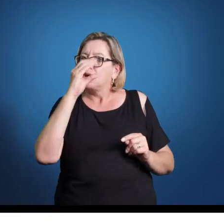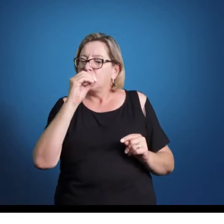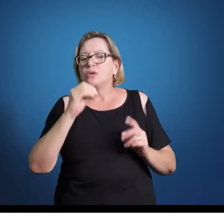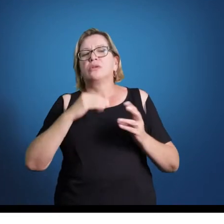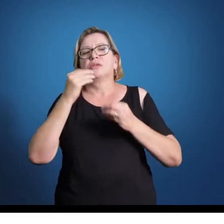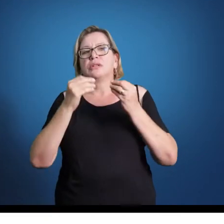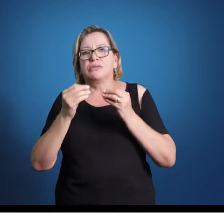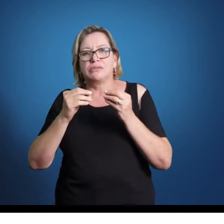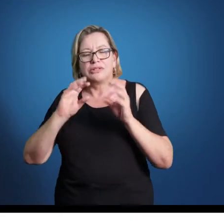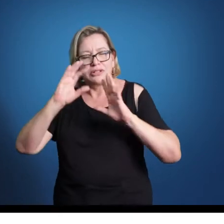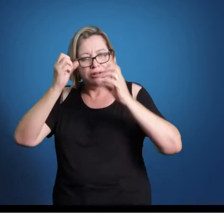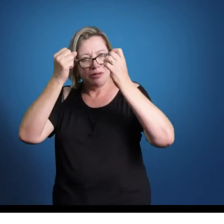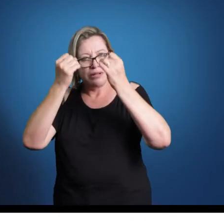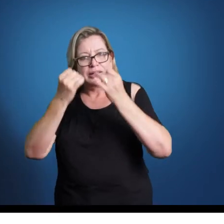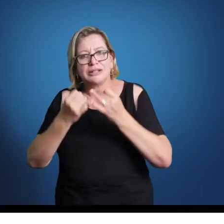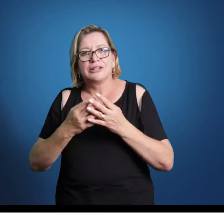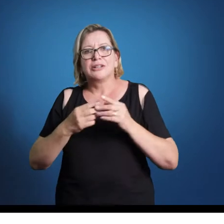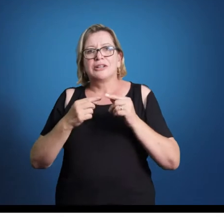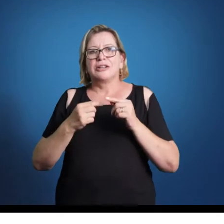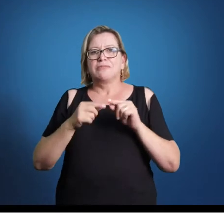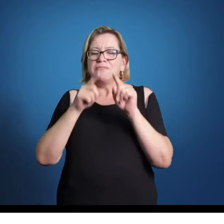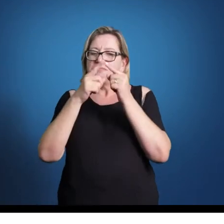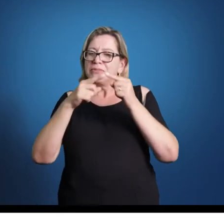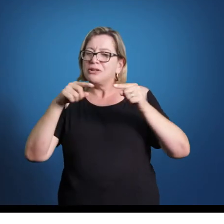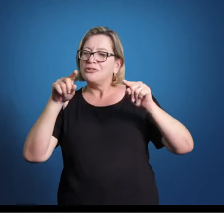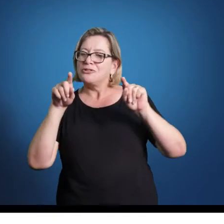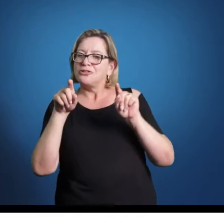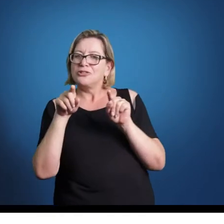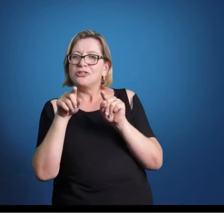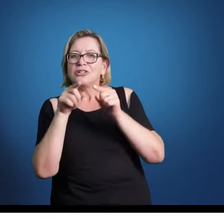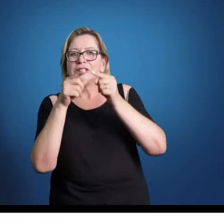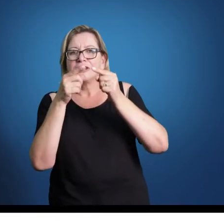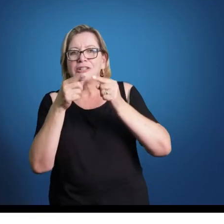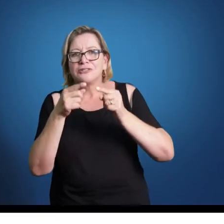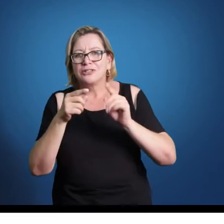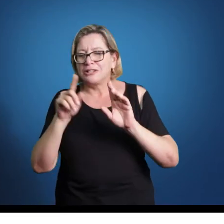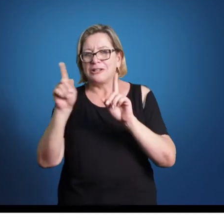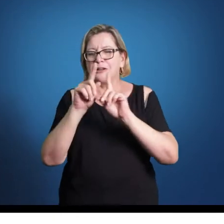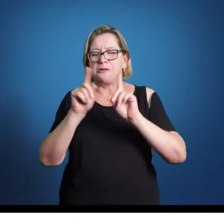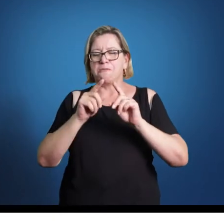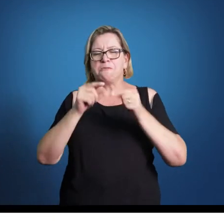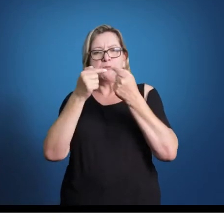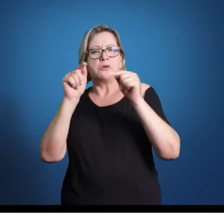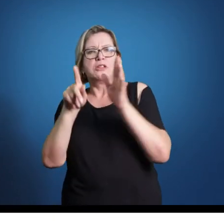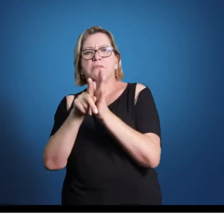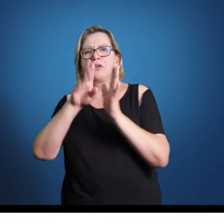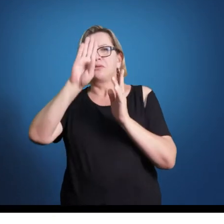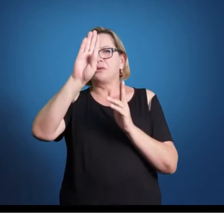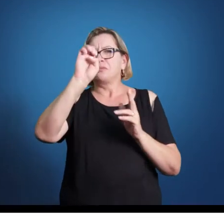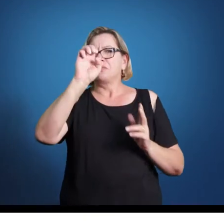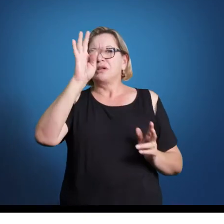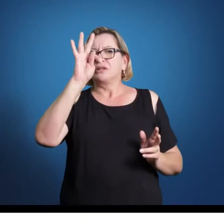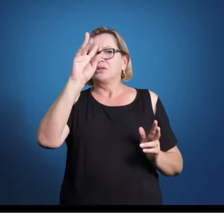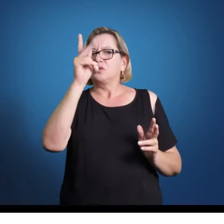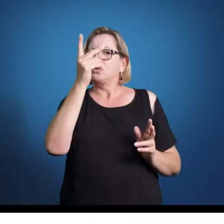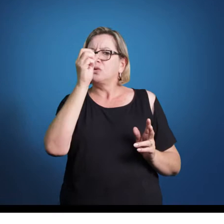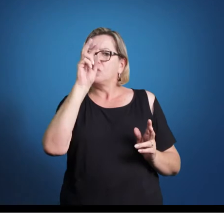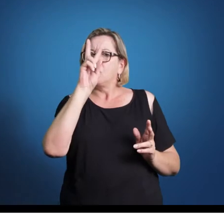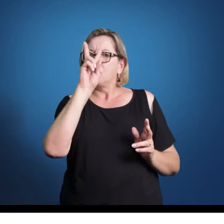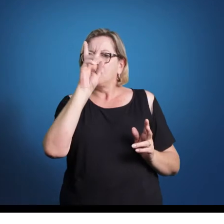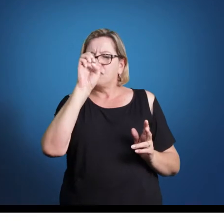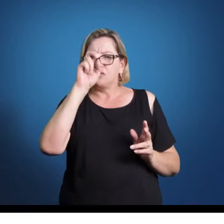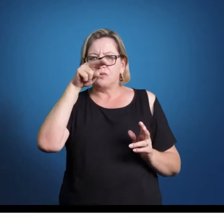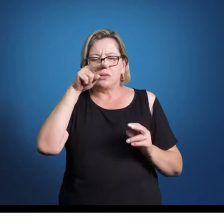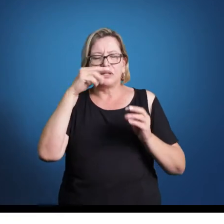melodia acompanhada. Então, você vai ouvir uma sinfonia de Beethoven, um concerto para piano de Mozart, um quarteto de